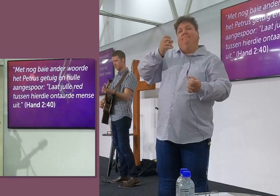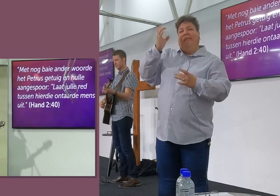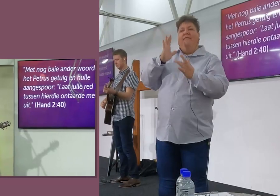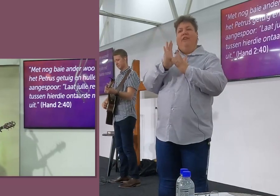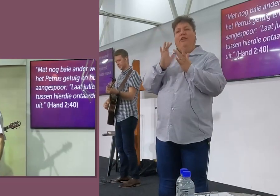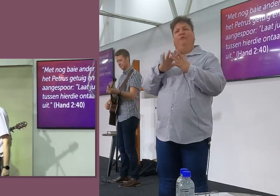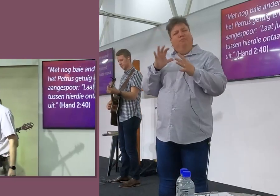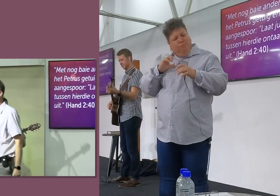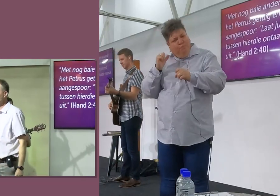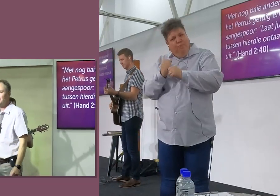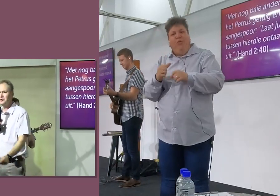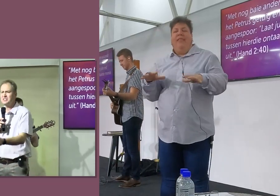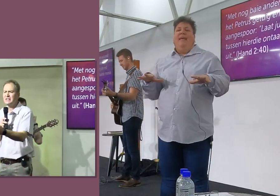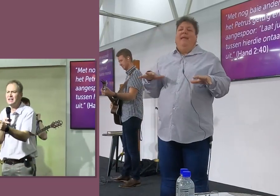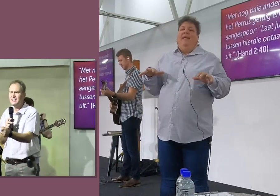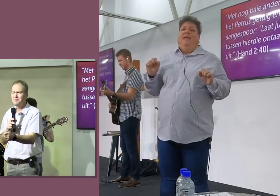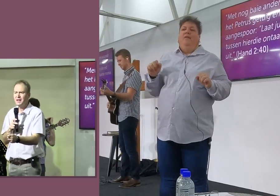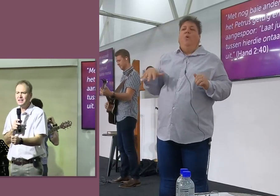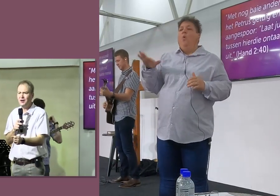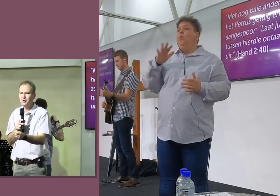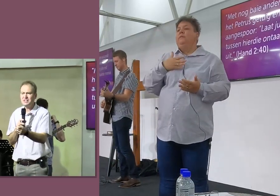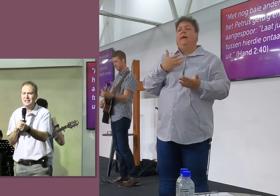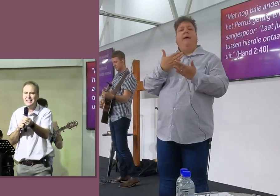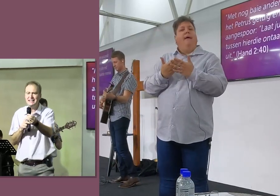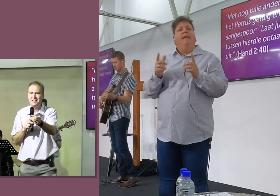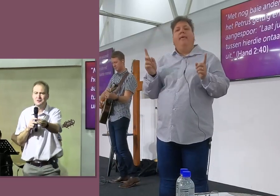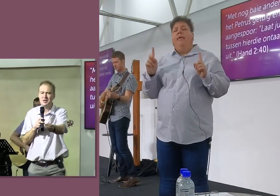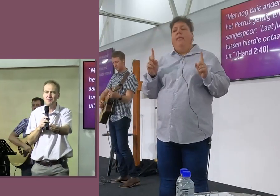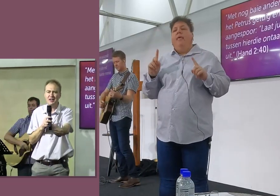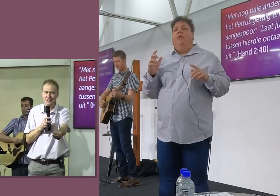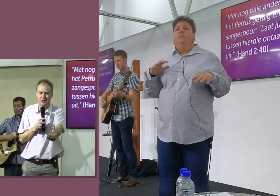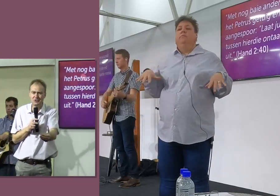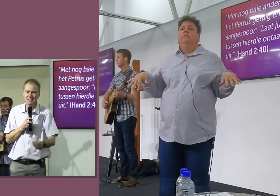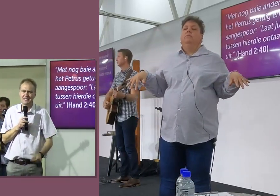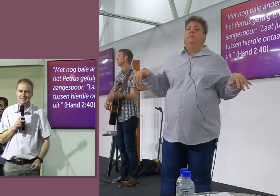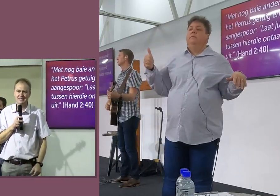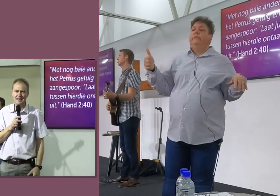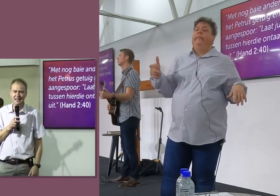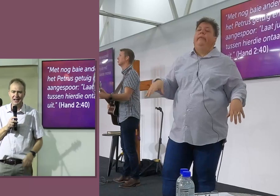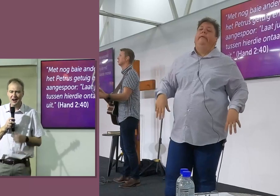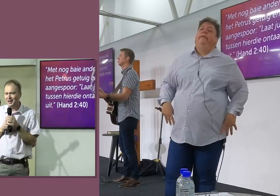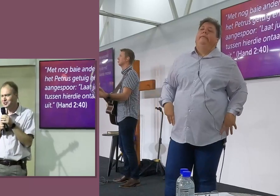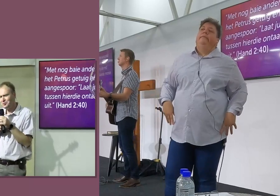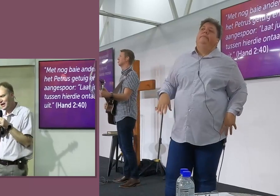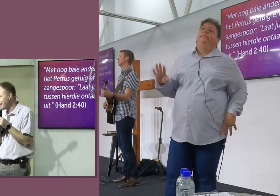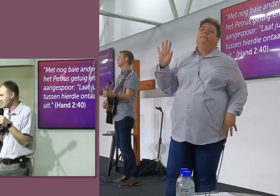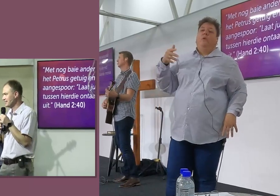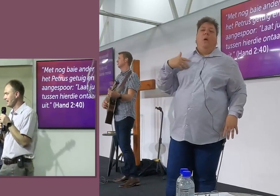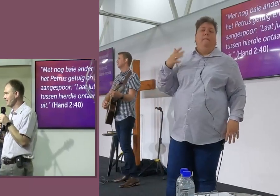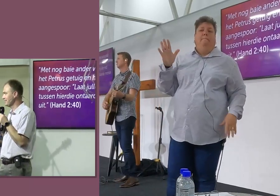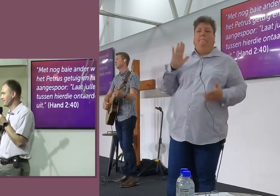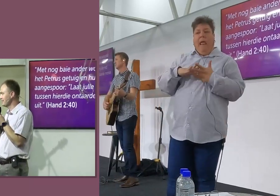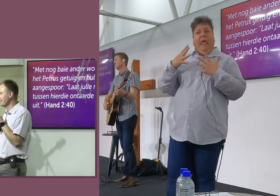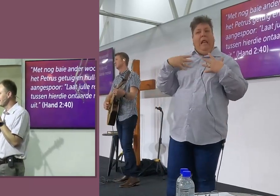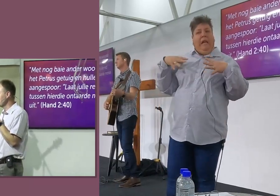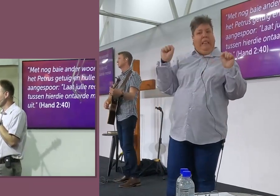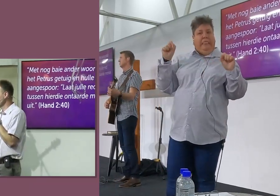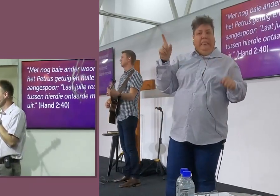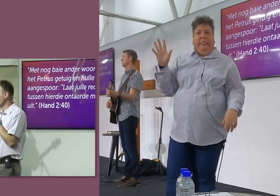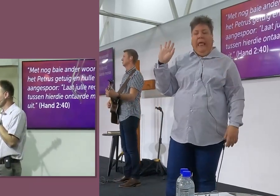elkeen moet gereed word. Jylle ons kan nie ons kan nie net hier in ons gemakkelike stoel sitte en sê ach ek is so blij ek is gereed.